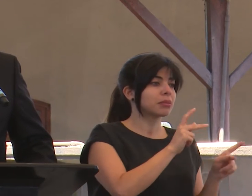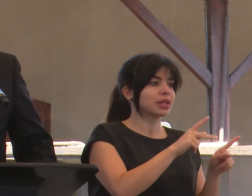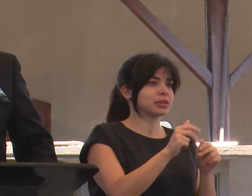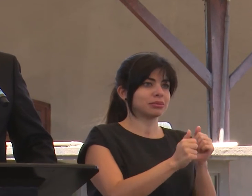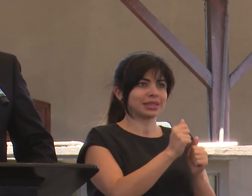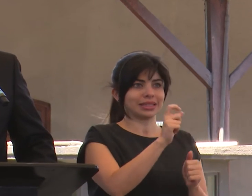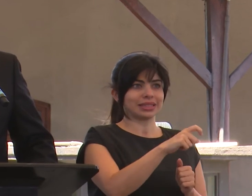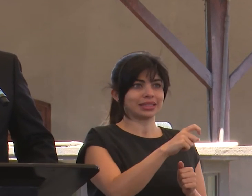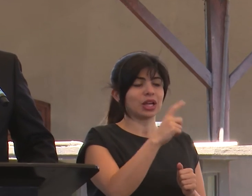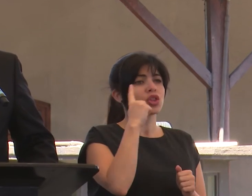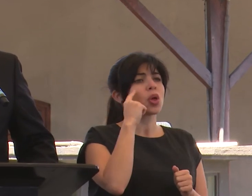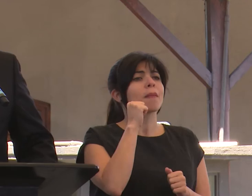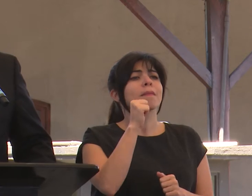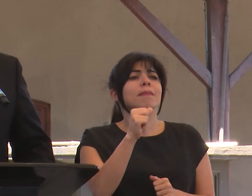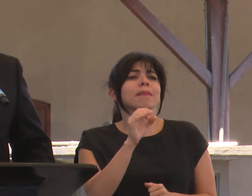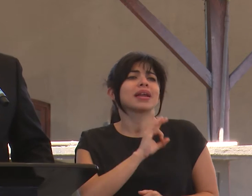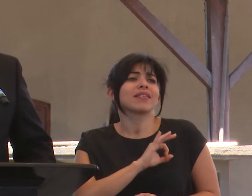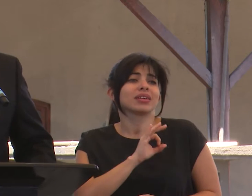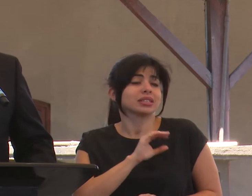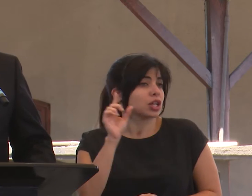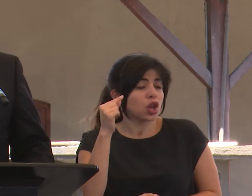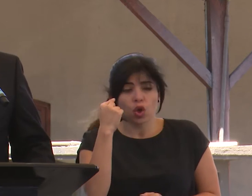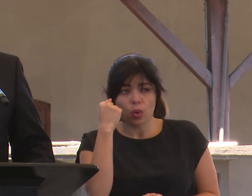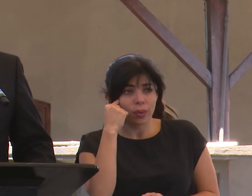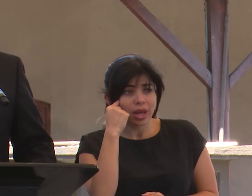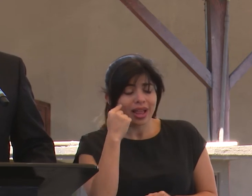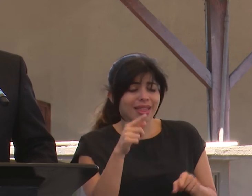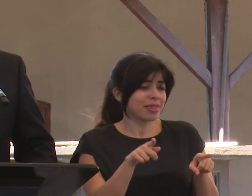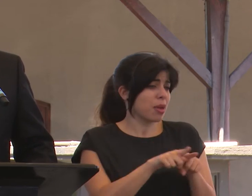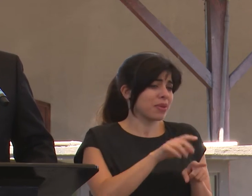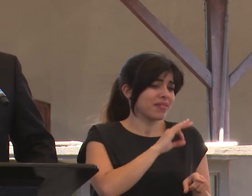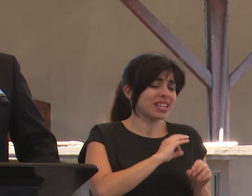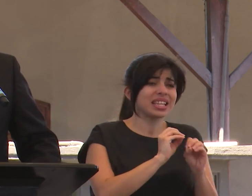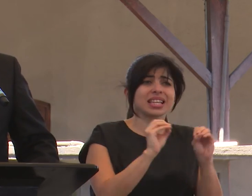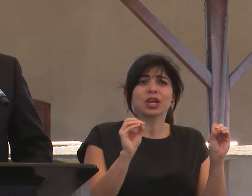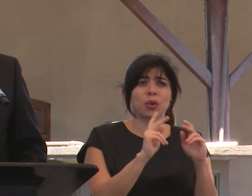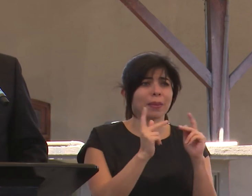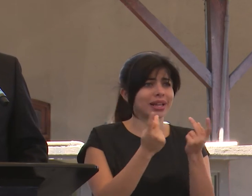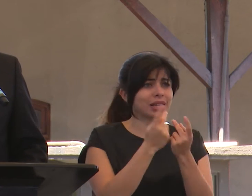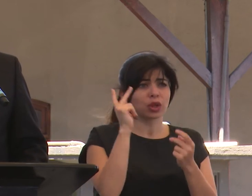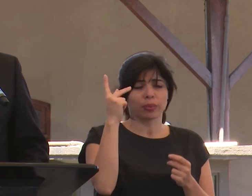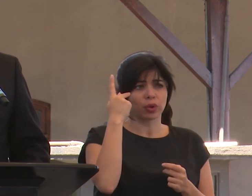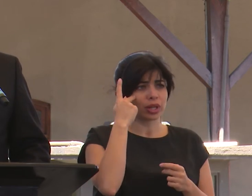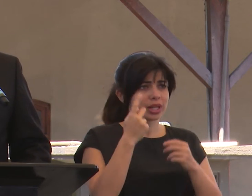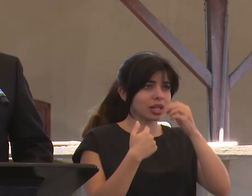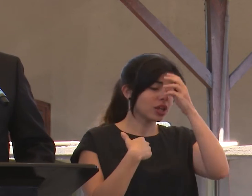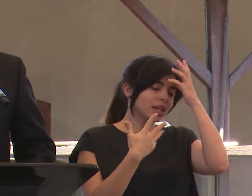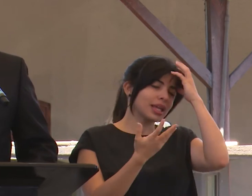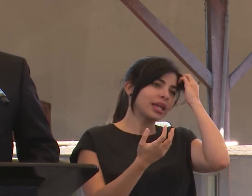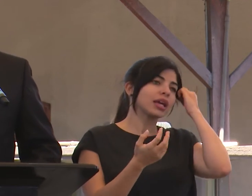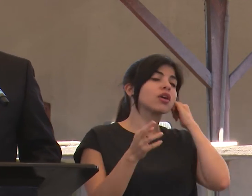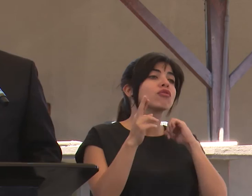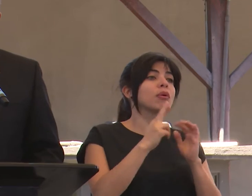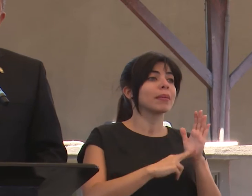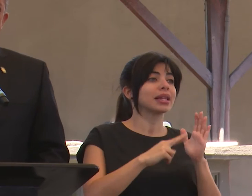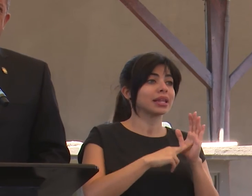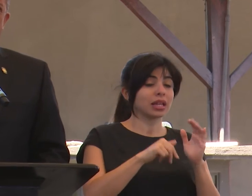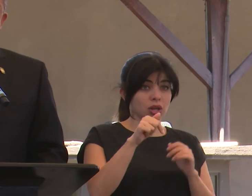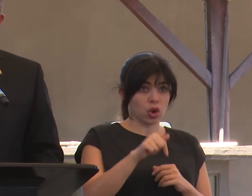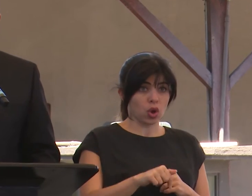No para favorecer ni al gobierno ni a ningún partido político. Y quiero reiterar hoy